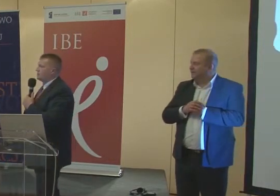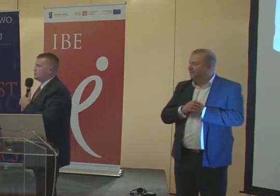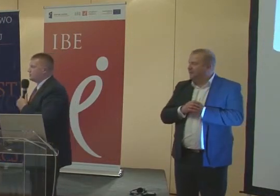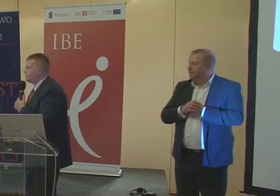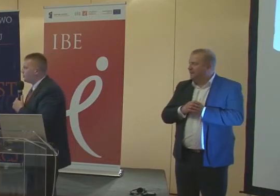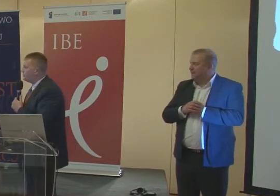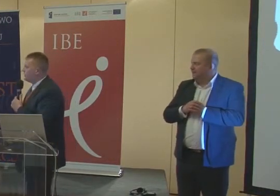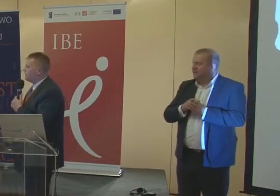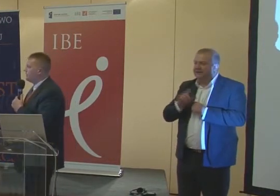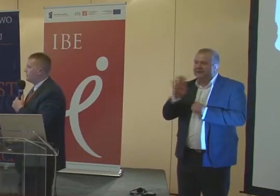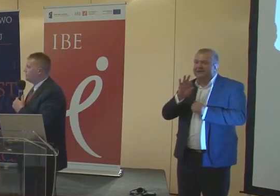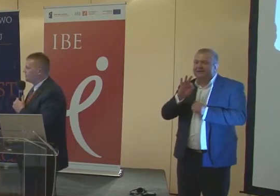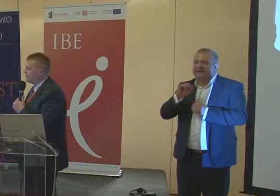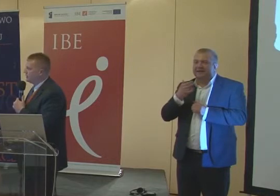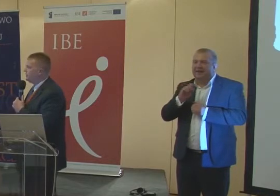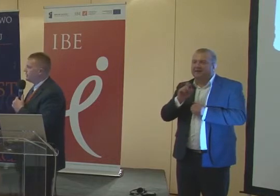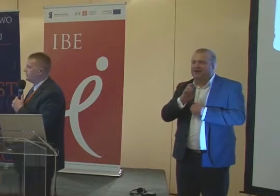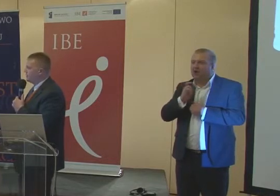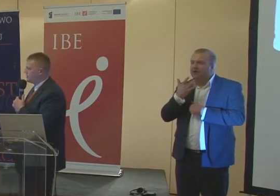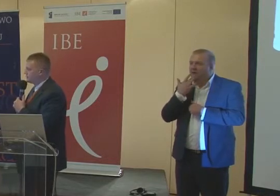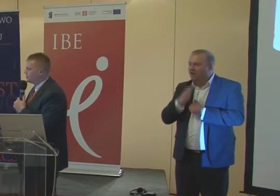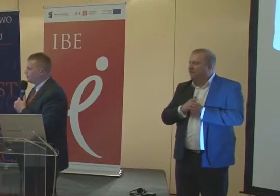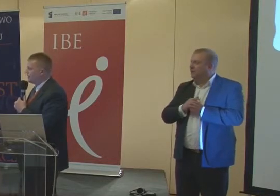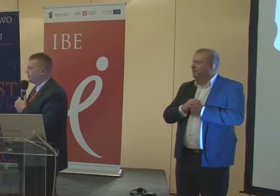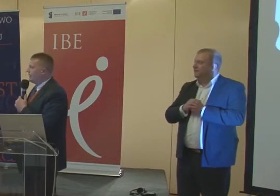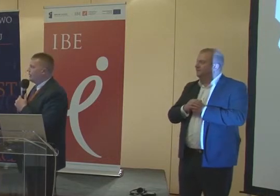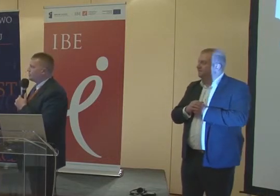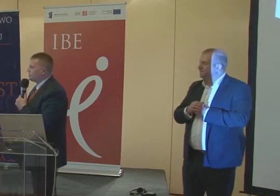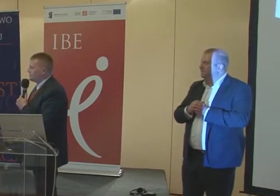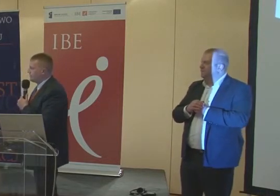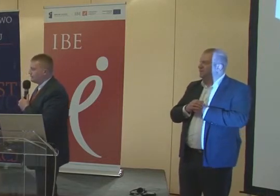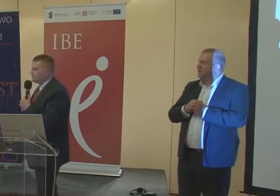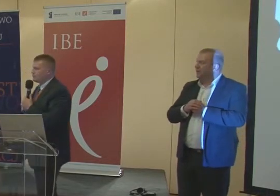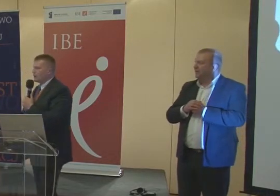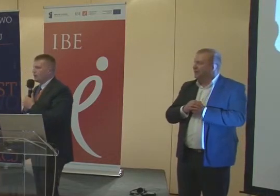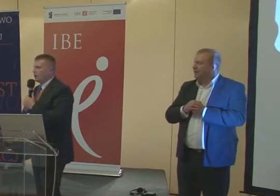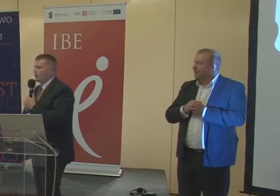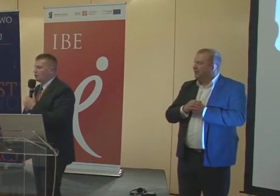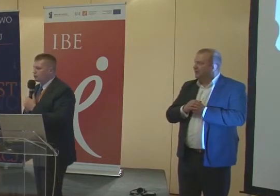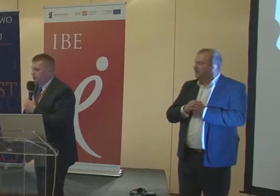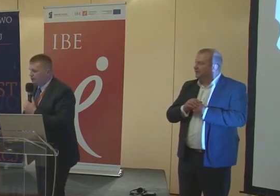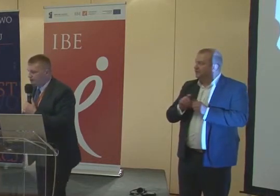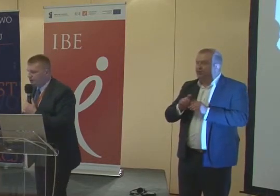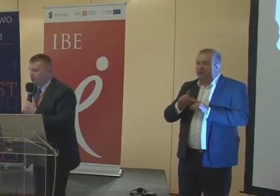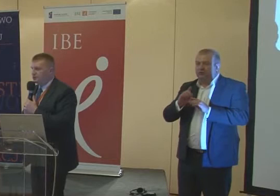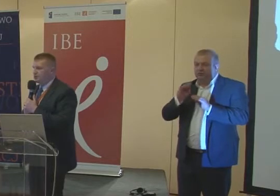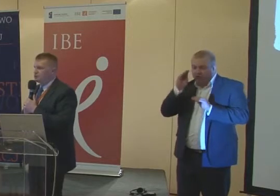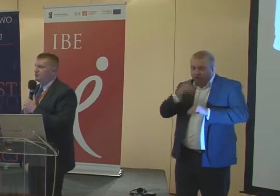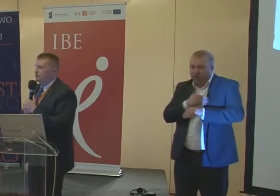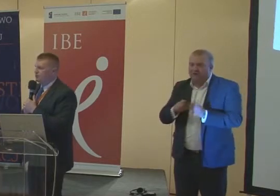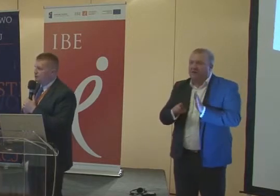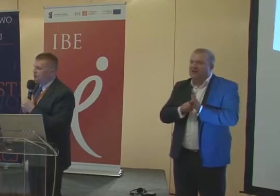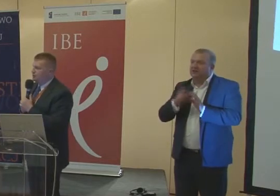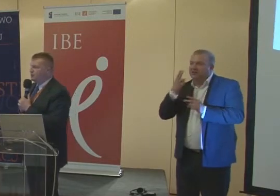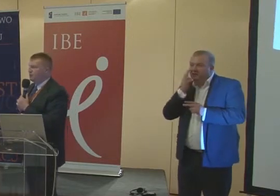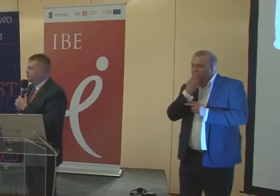Windows, syntezatory mowy do interaktywnej pracy z komputerem. Proszę Państwa, uczniowie niewidomi, z tego co żeśmy